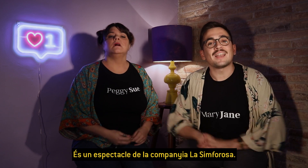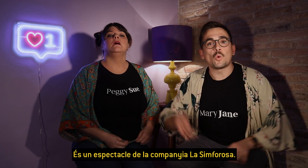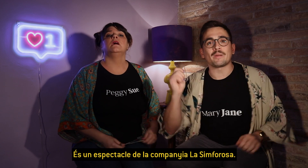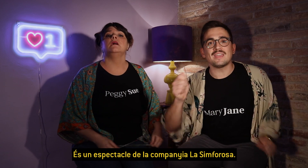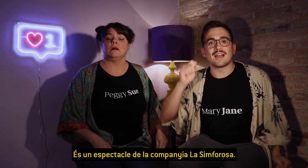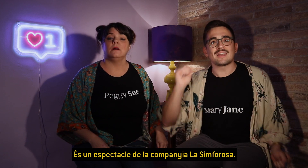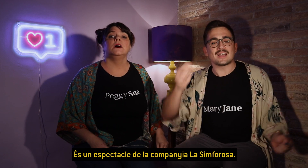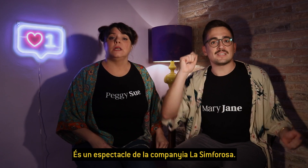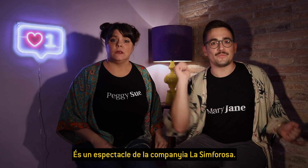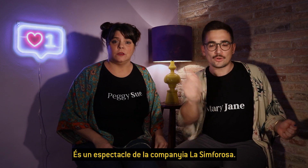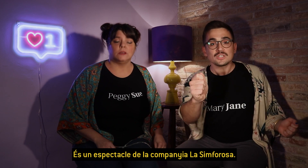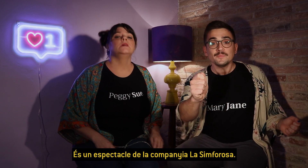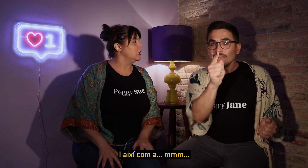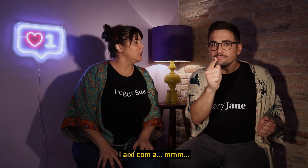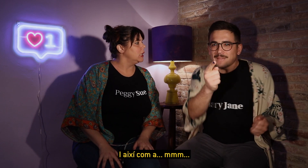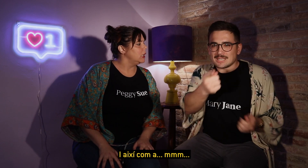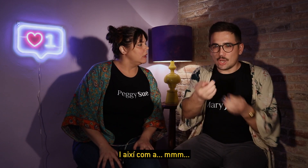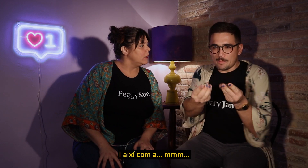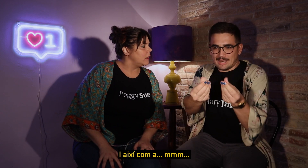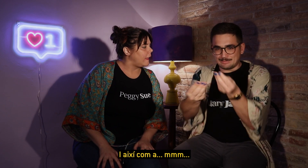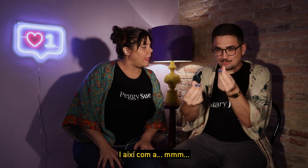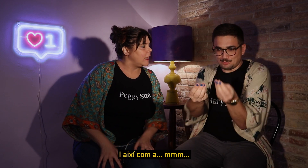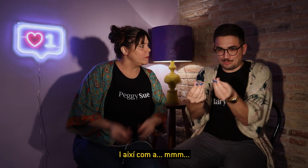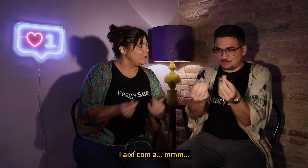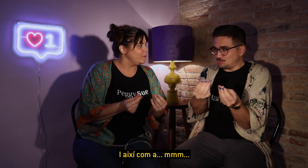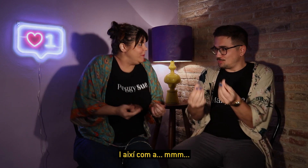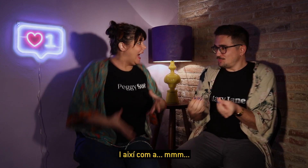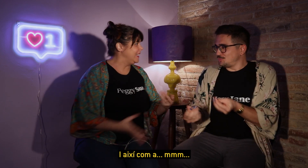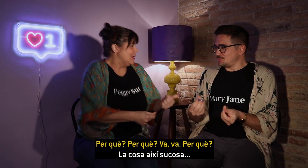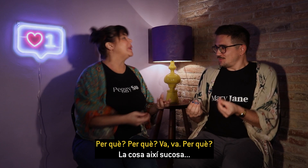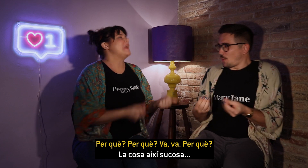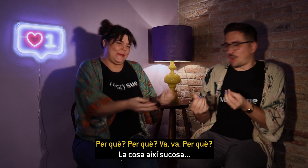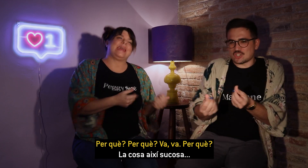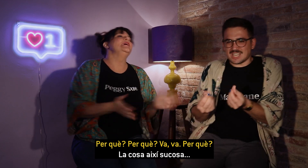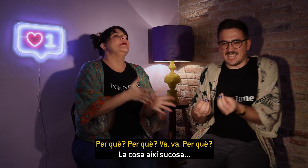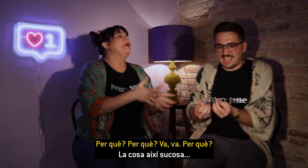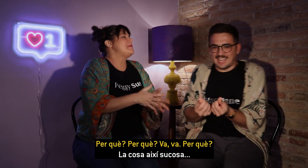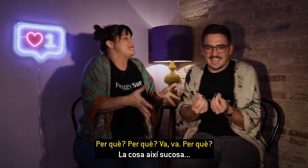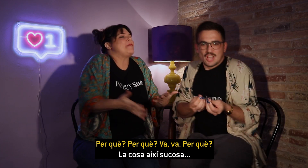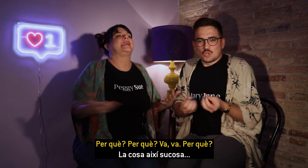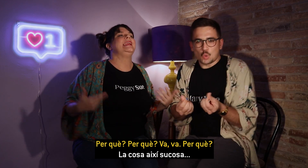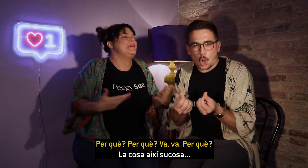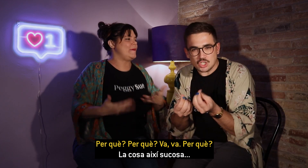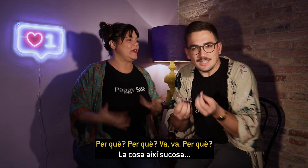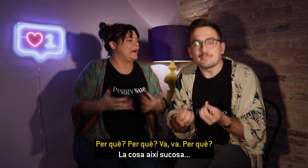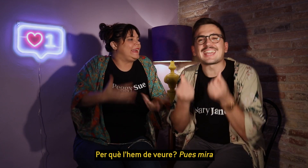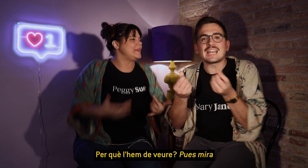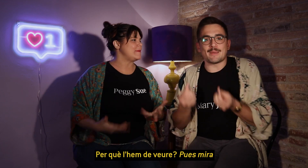la companyia La Sinforosa i així com a... Hmm! Per què, per què? Va, va, Per què la generació? Per què a la